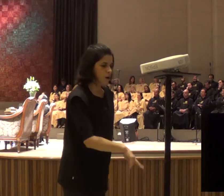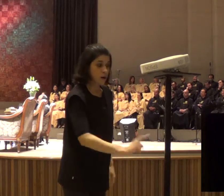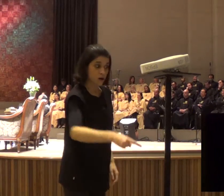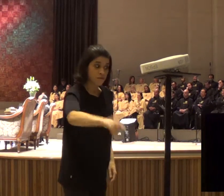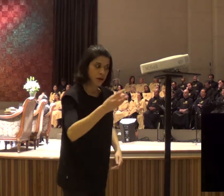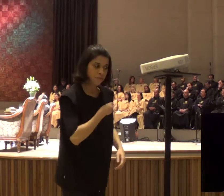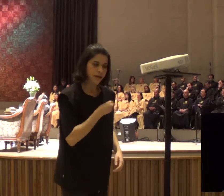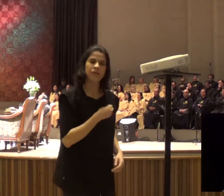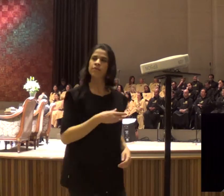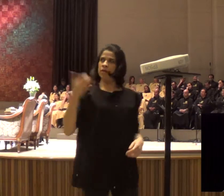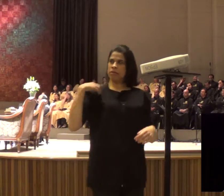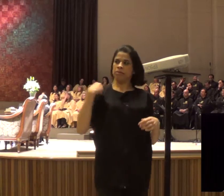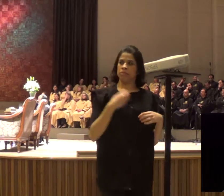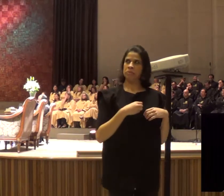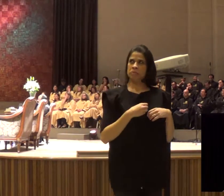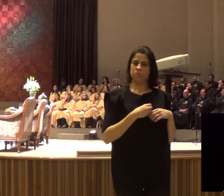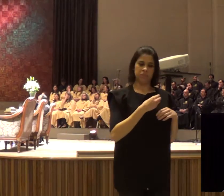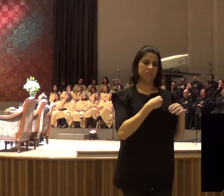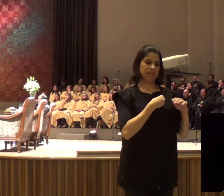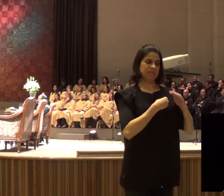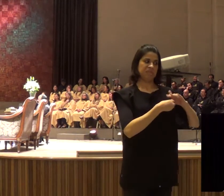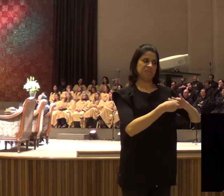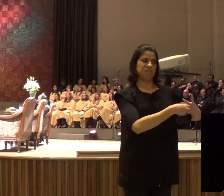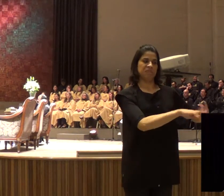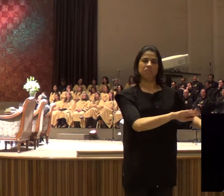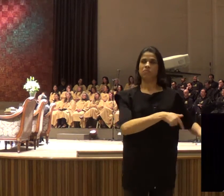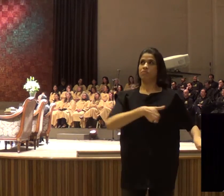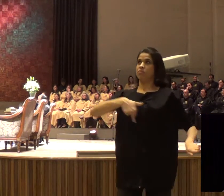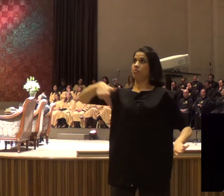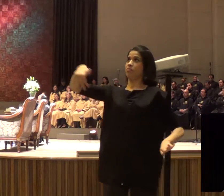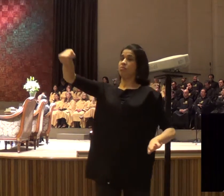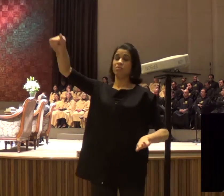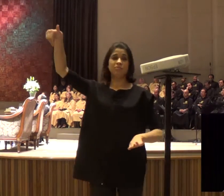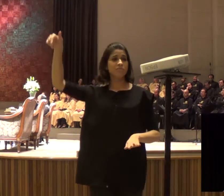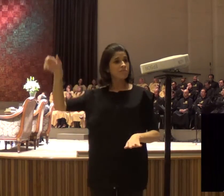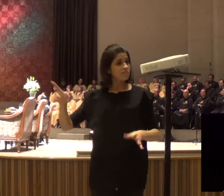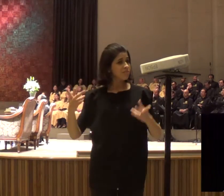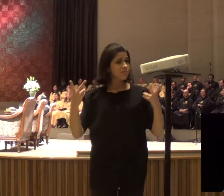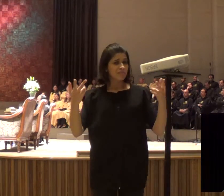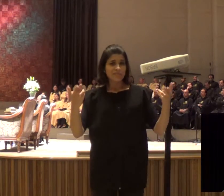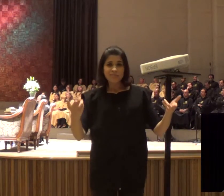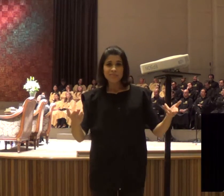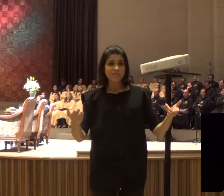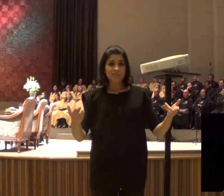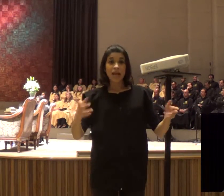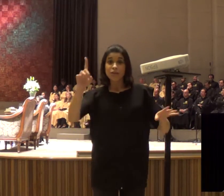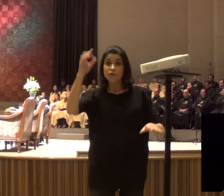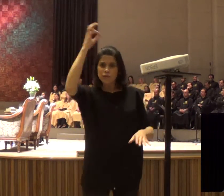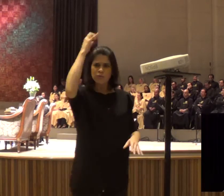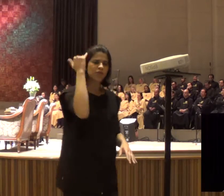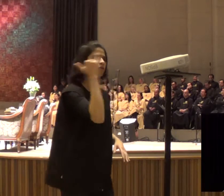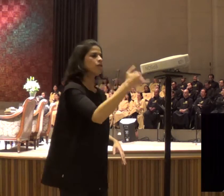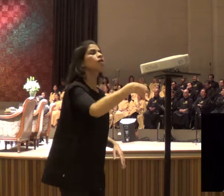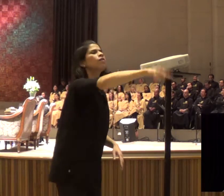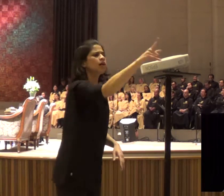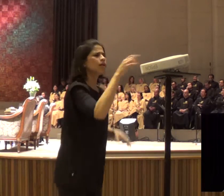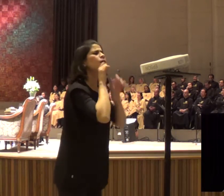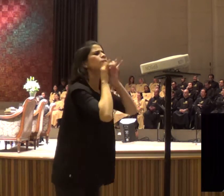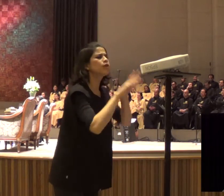a gente tem que fazer, porque Deus vai dizer, olha, te escolhi para abençoar aquela pessoa, vai lá e abençoa, porque é a voz do Espírito, dentro